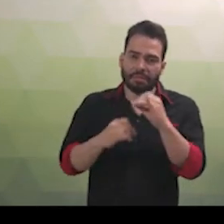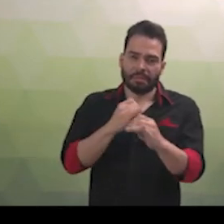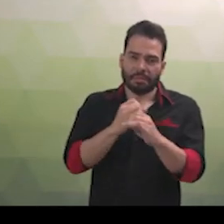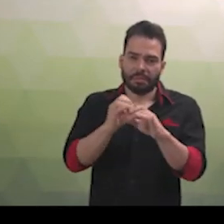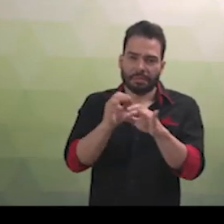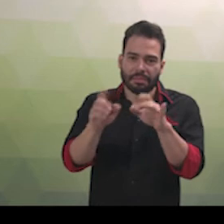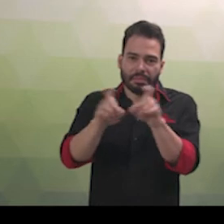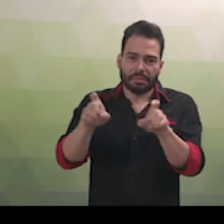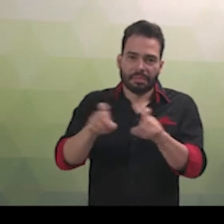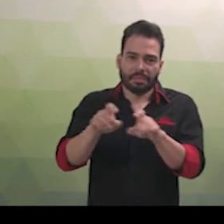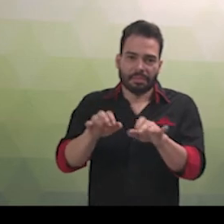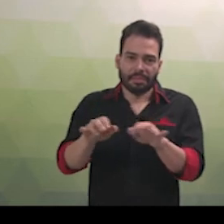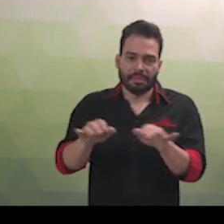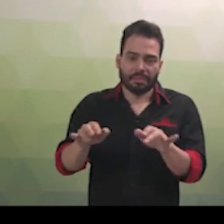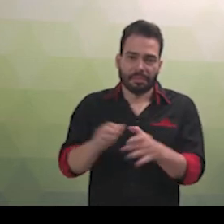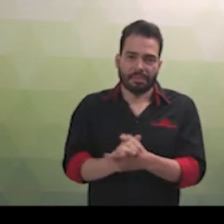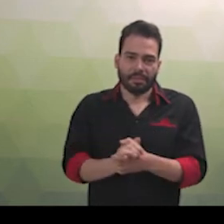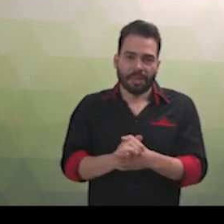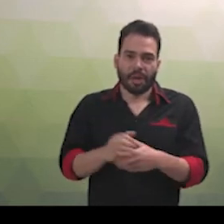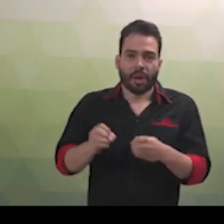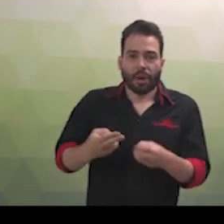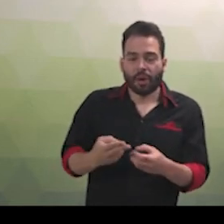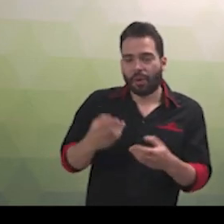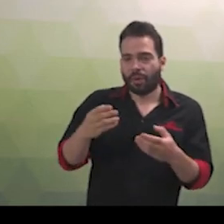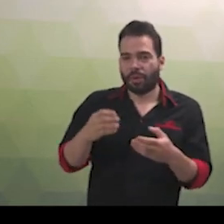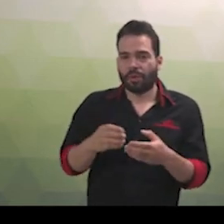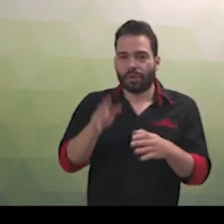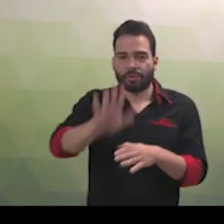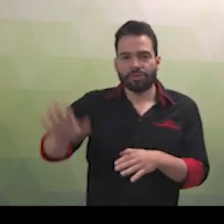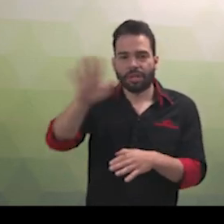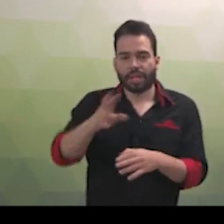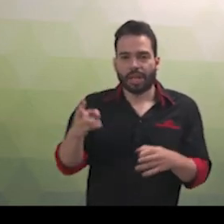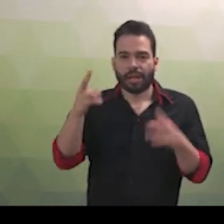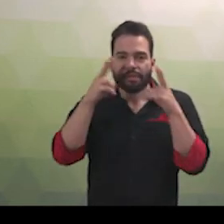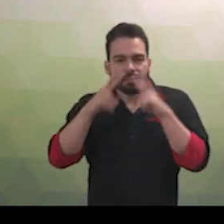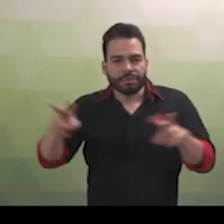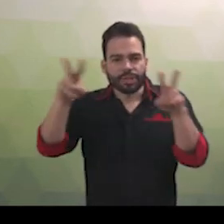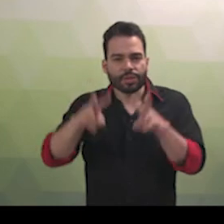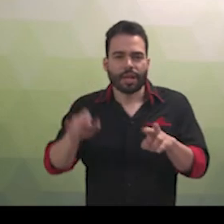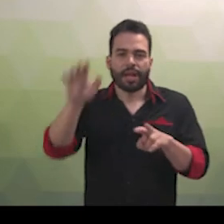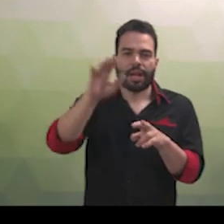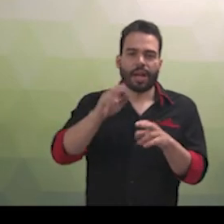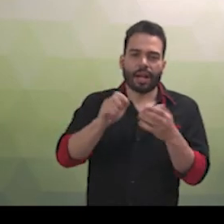ou termos genéricos, como linguagem oral, gestual, escrita, coloquial, formal, dentre outras.